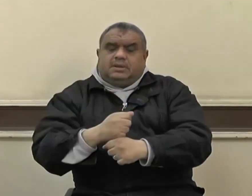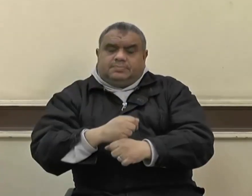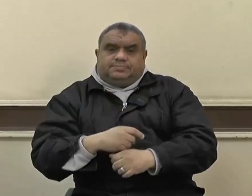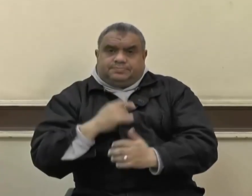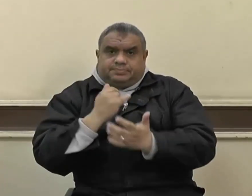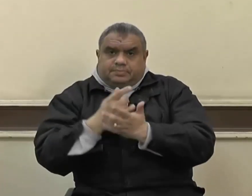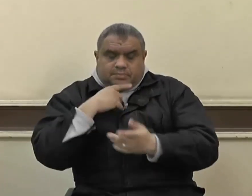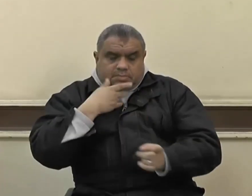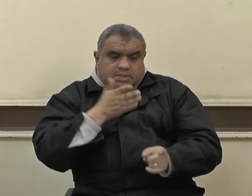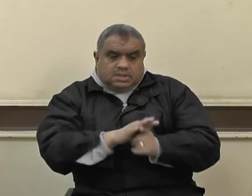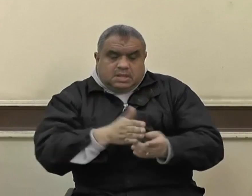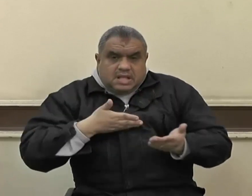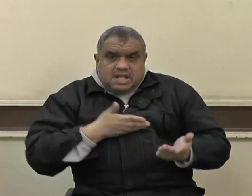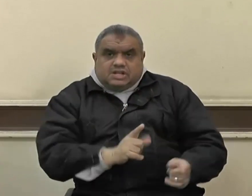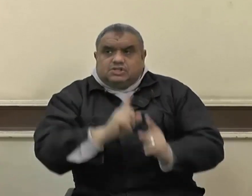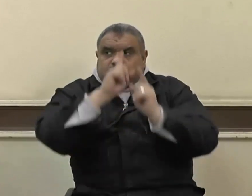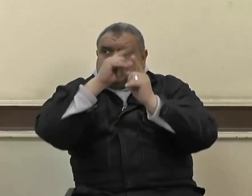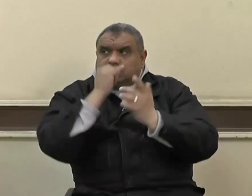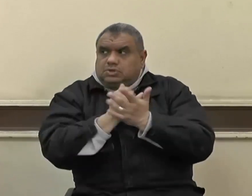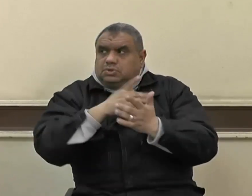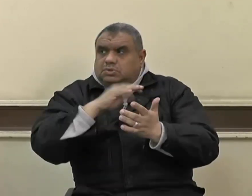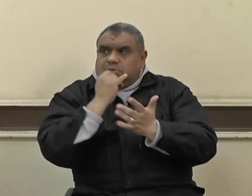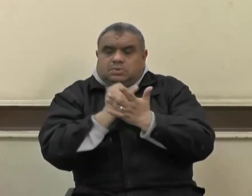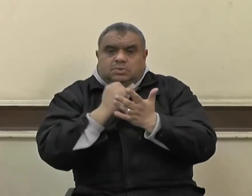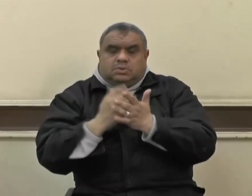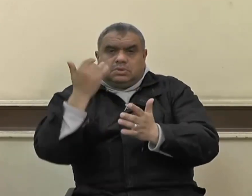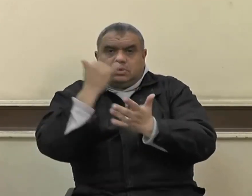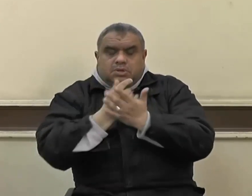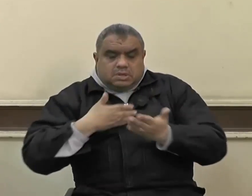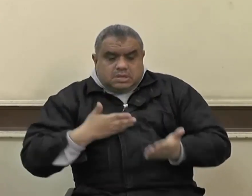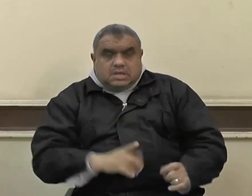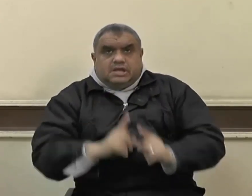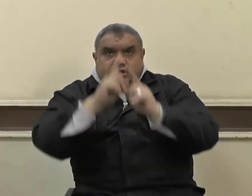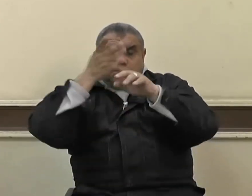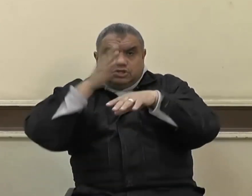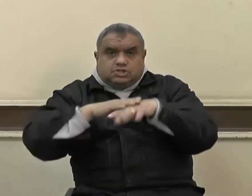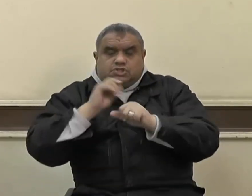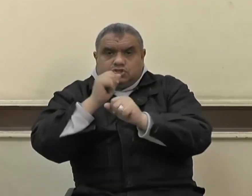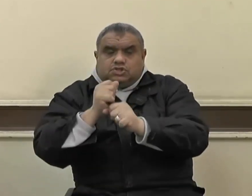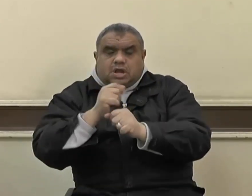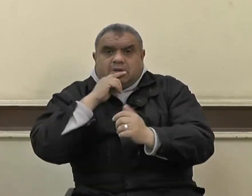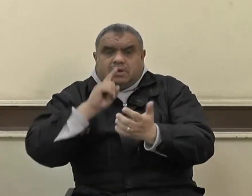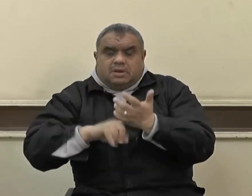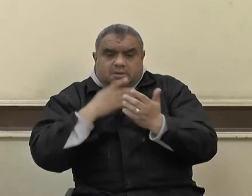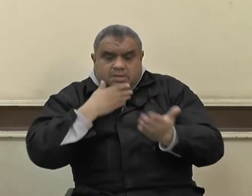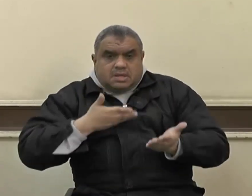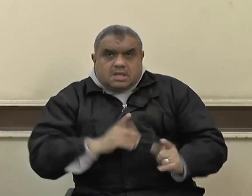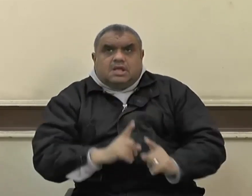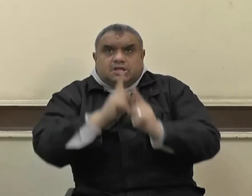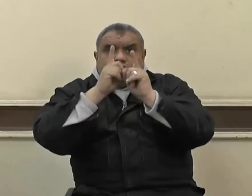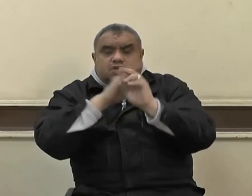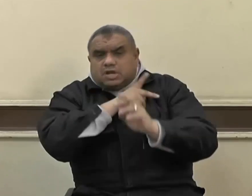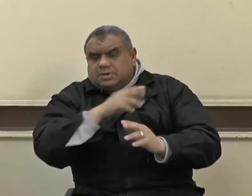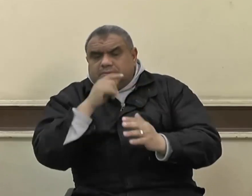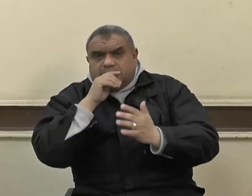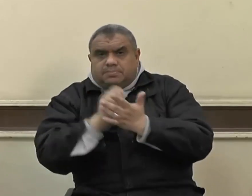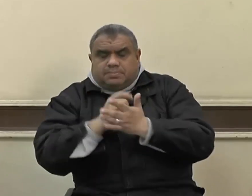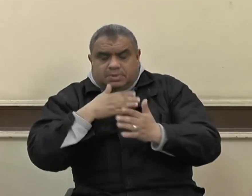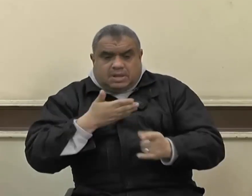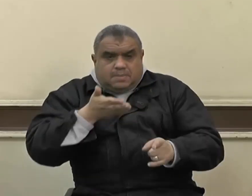سبيل الله شهيد ومن ذكر الله تعالى إذا أخذ مضجعه